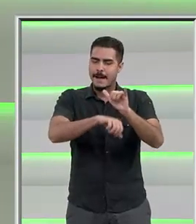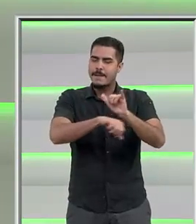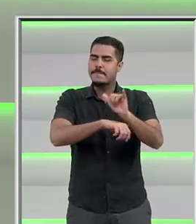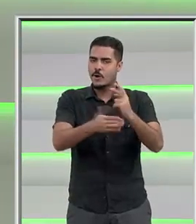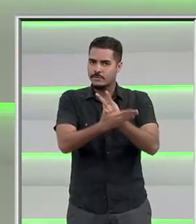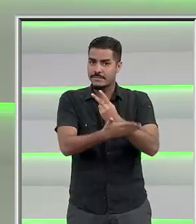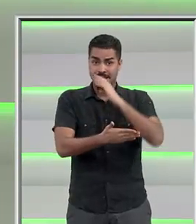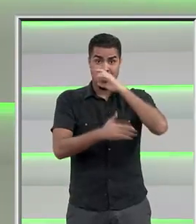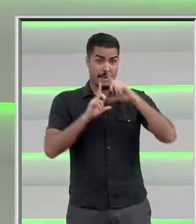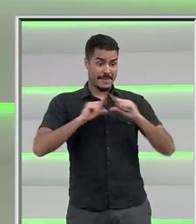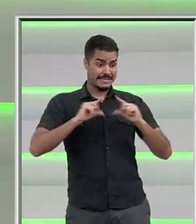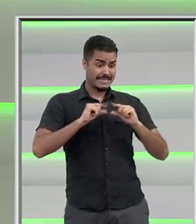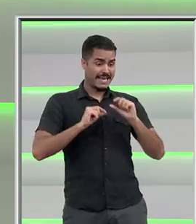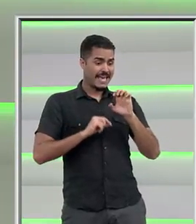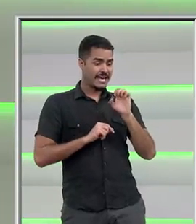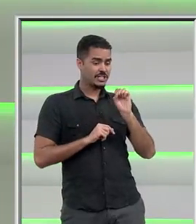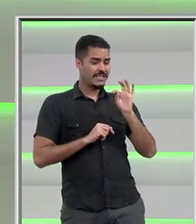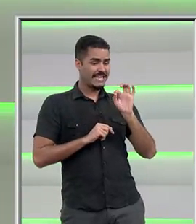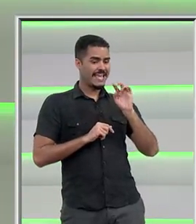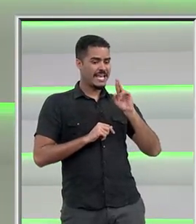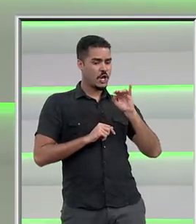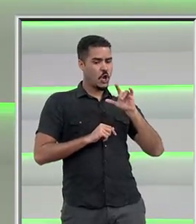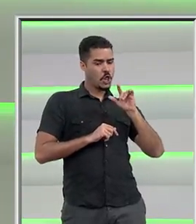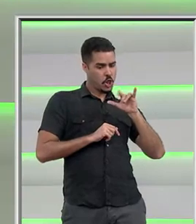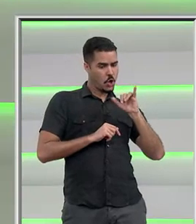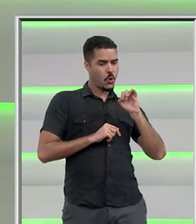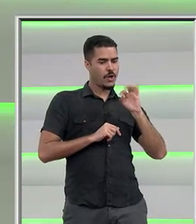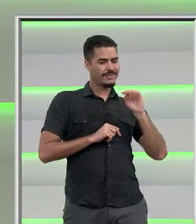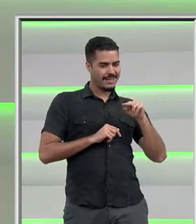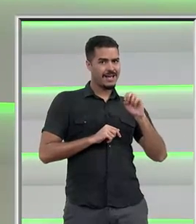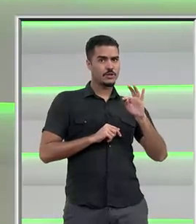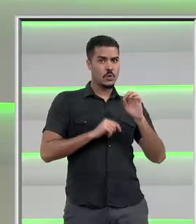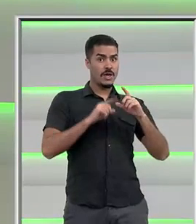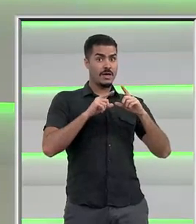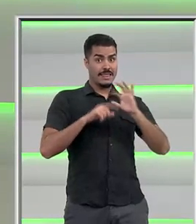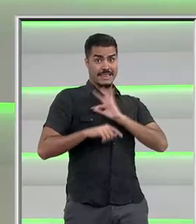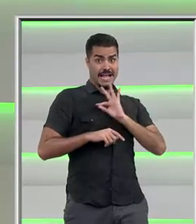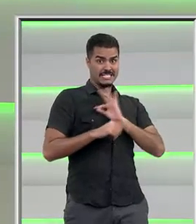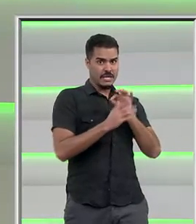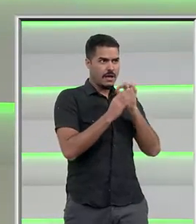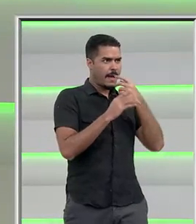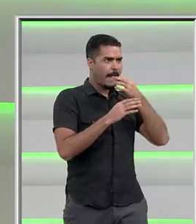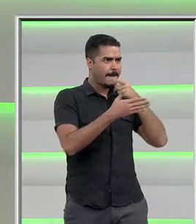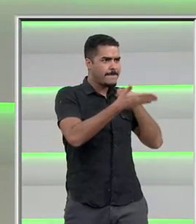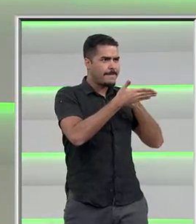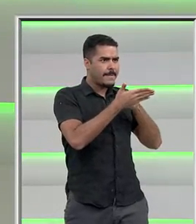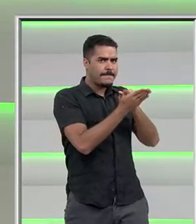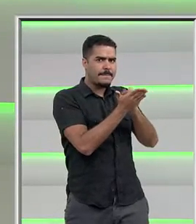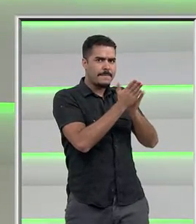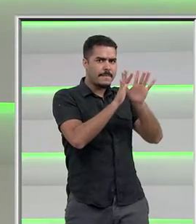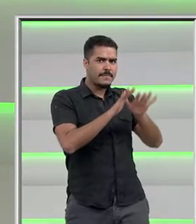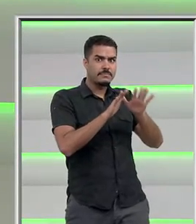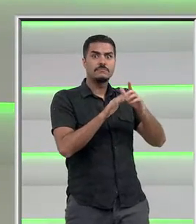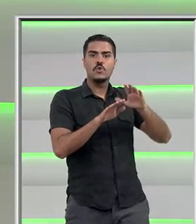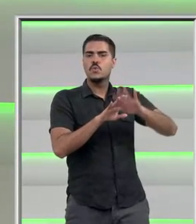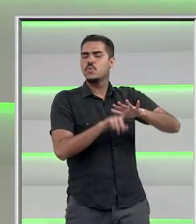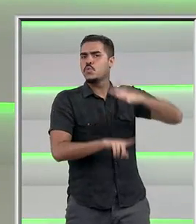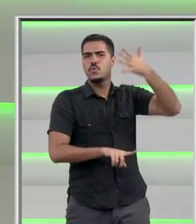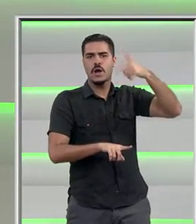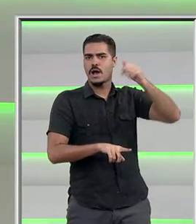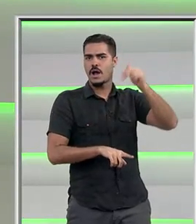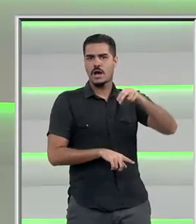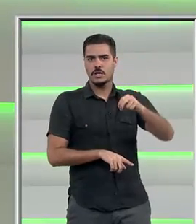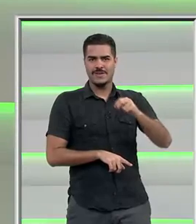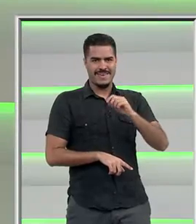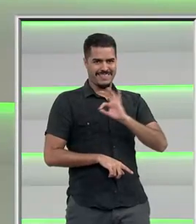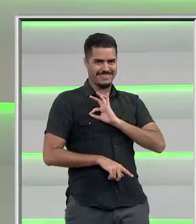de estelionato registrados nas delegacias subiram 26% este ano. Este delegado afirma que o ambiente virtual